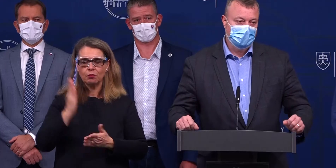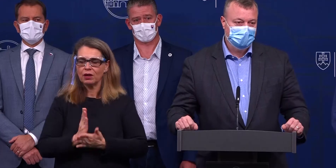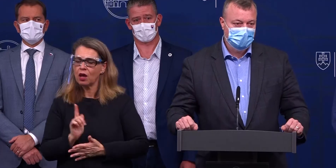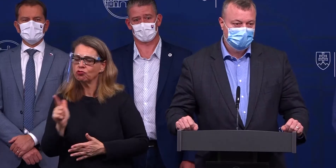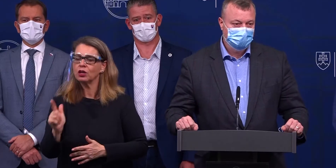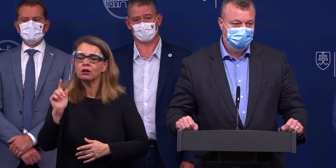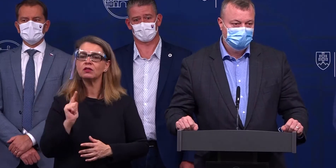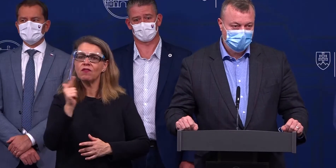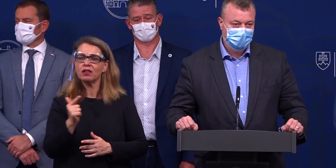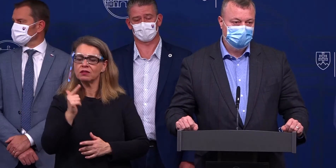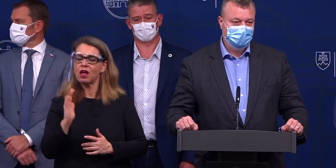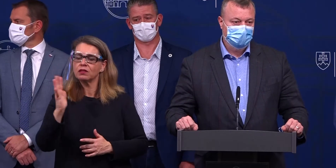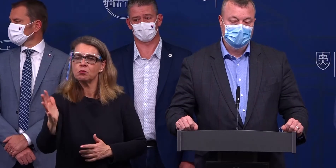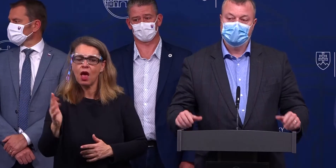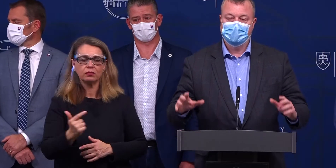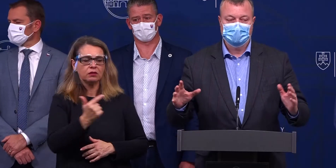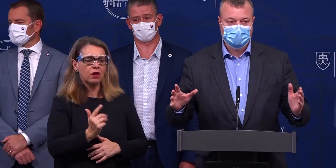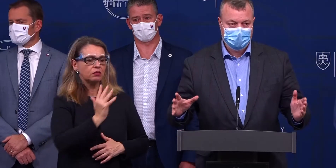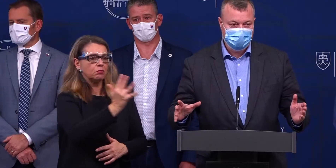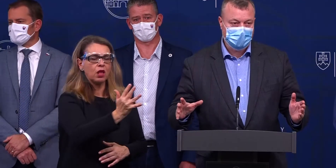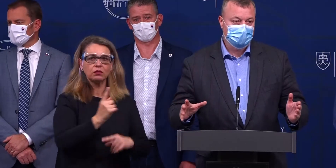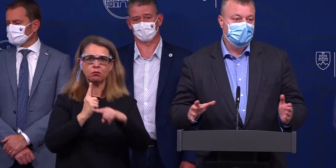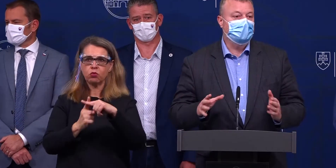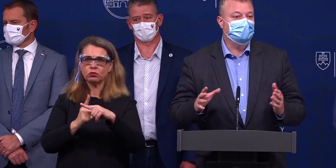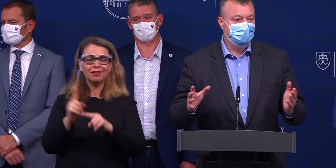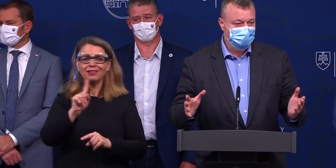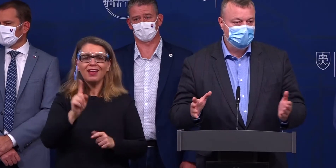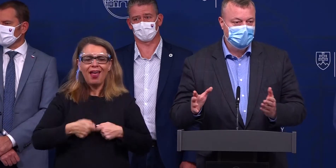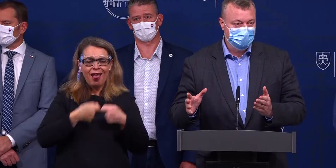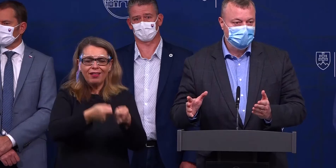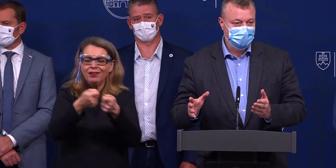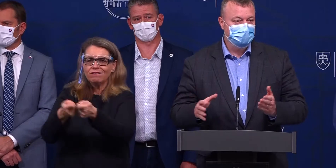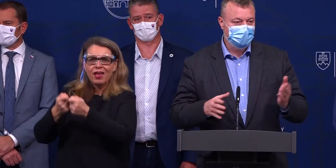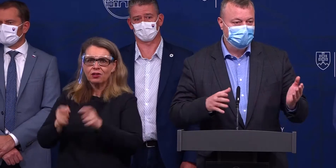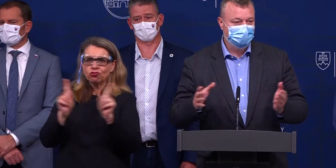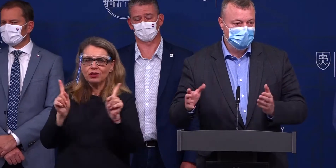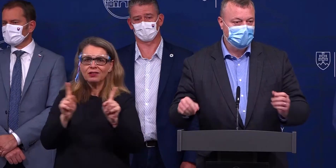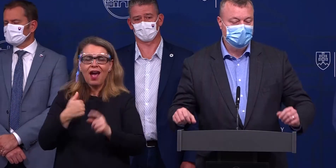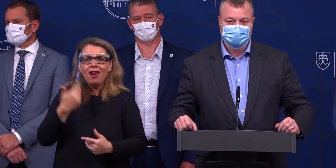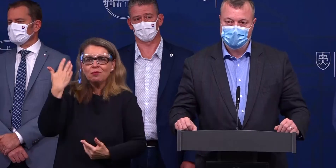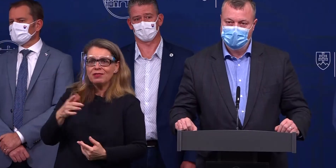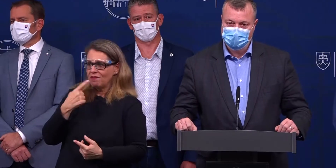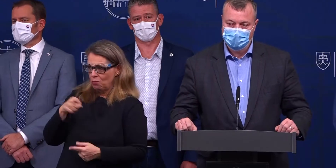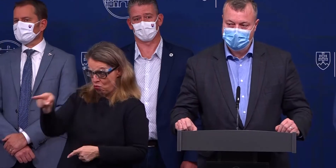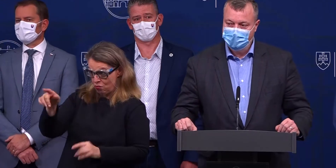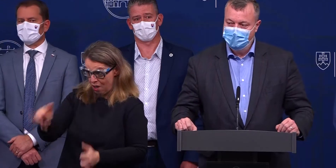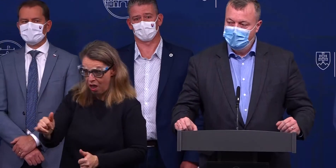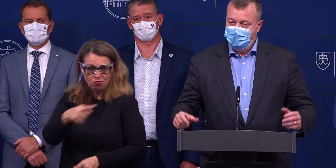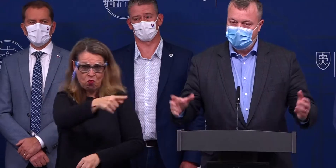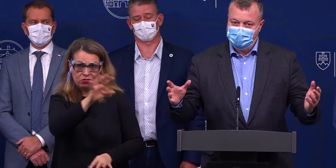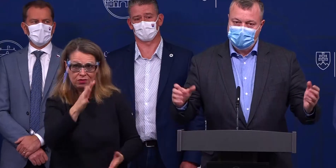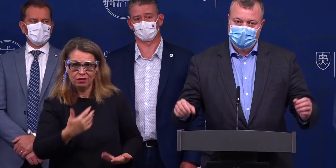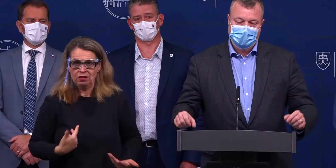25. je pozitívny. To neznamená, že musí byť infekčný, ale to nevieme u nikoho posúdiť, že ktorý práve je infekčný, ktorý nie.